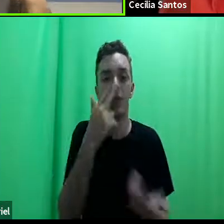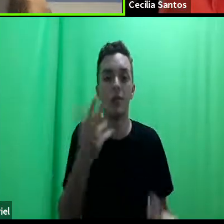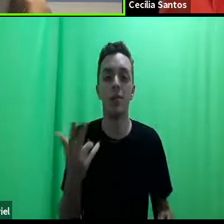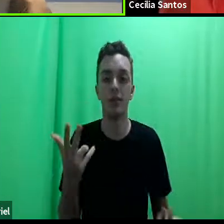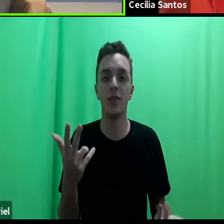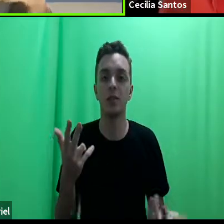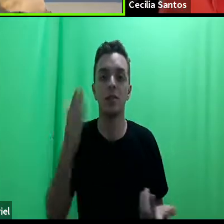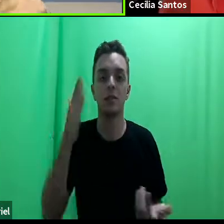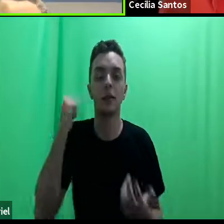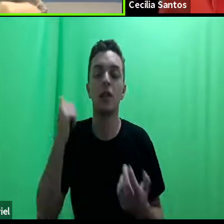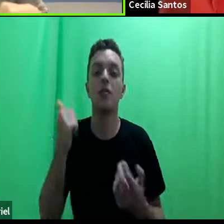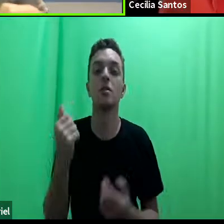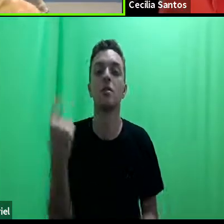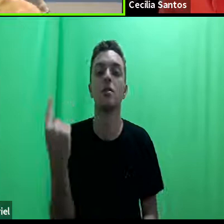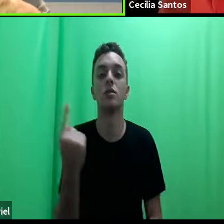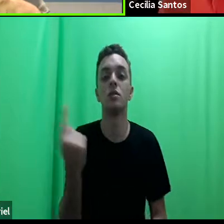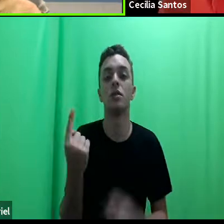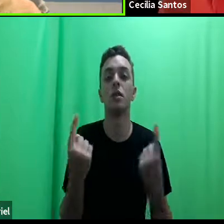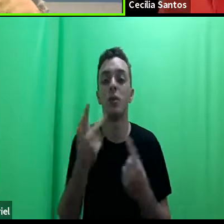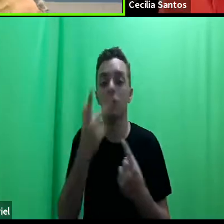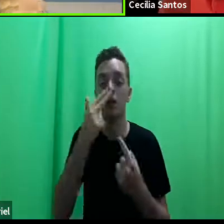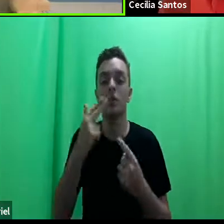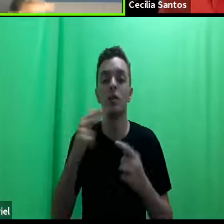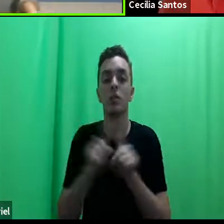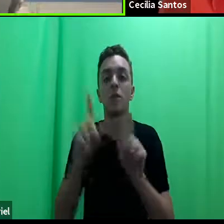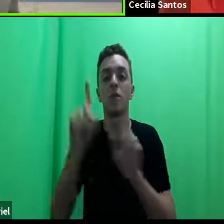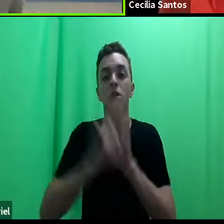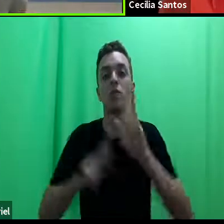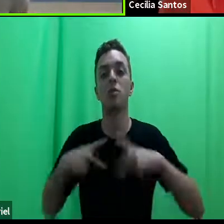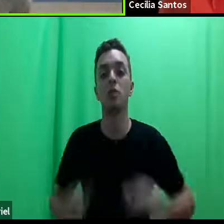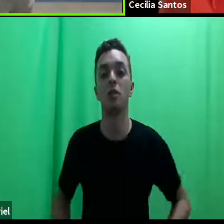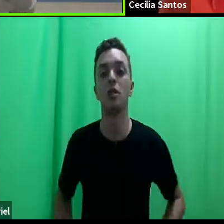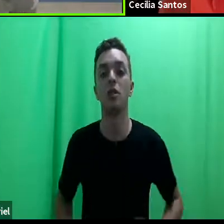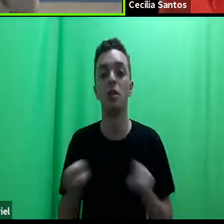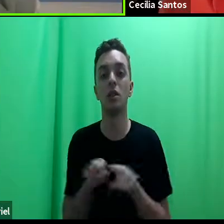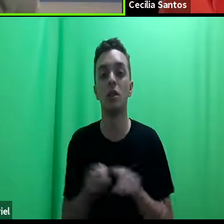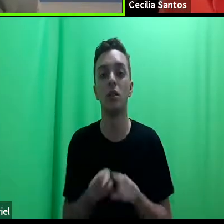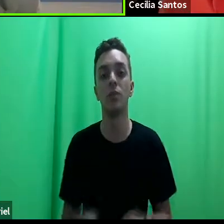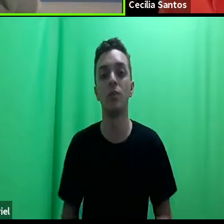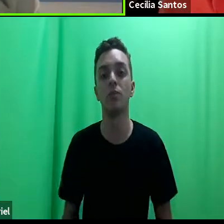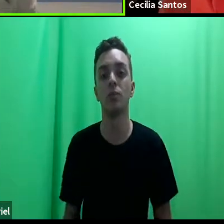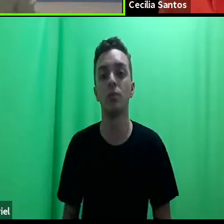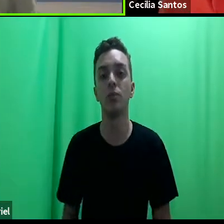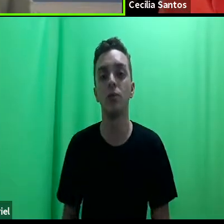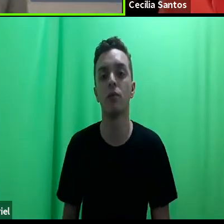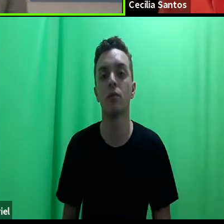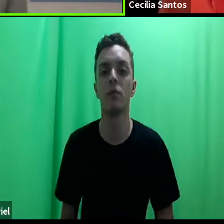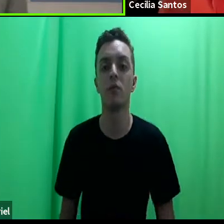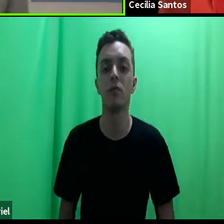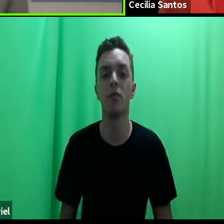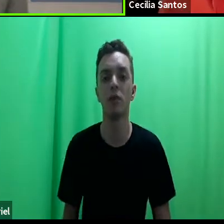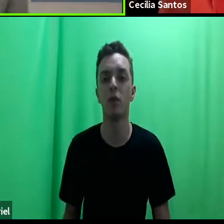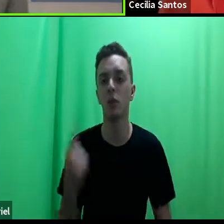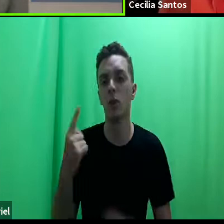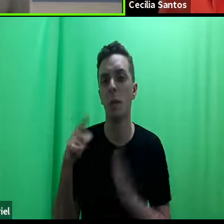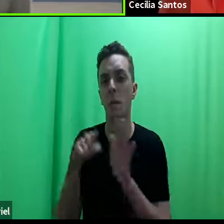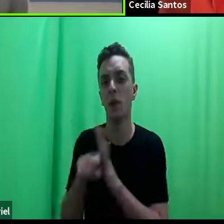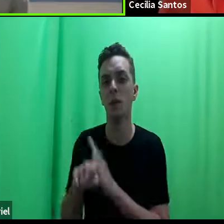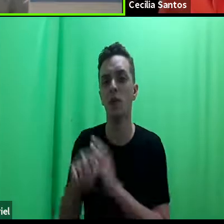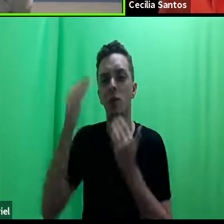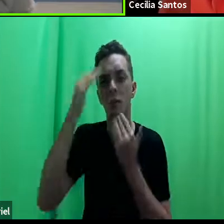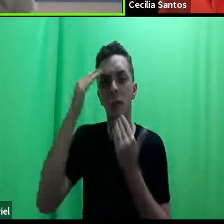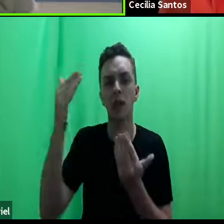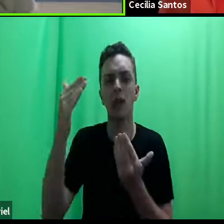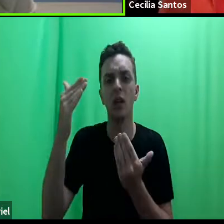assim como a atuação em direitos humanos não necessariamente. Uma das perguntas, professora, que chegou aqui, obrigada pela